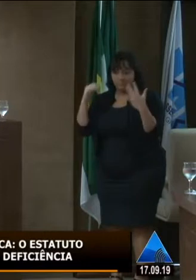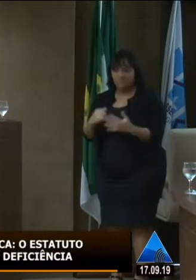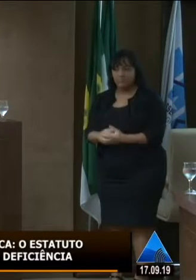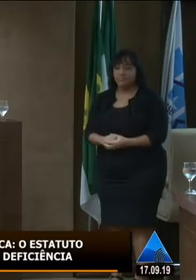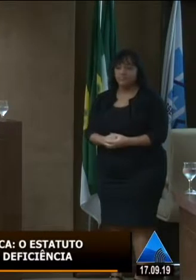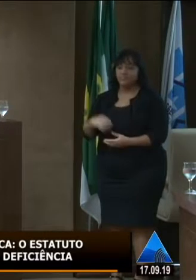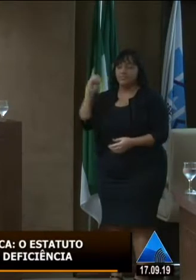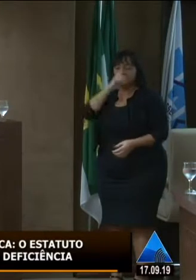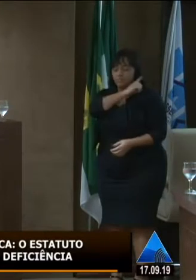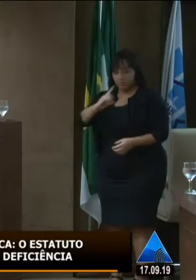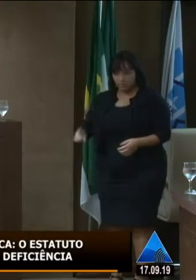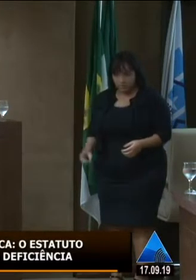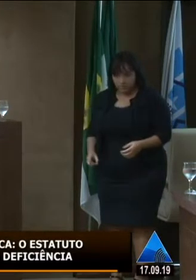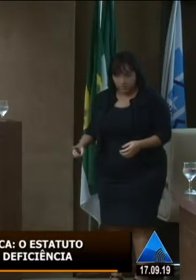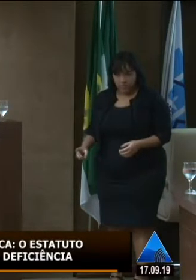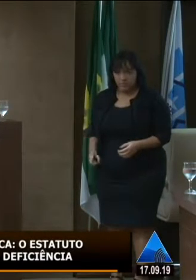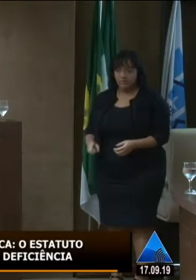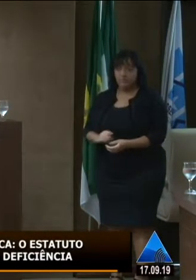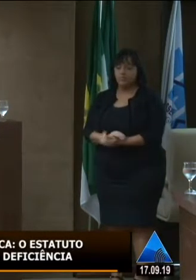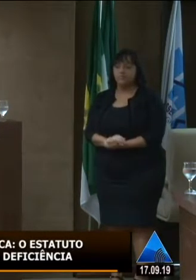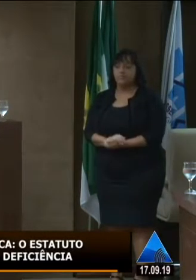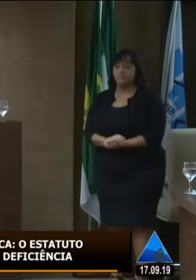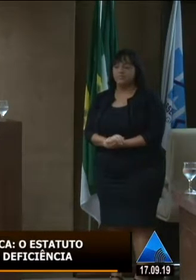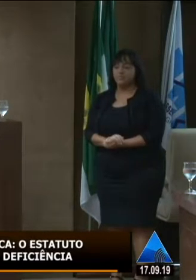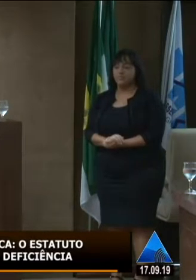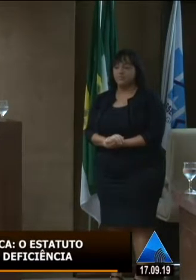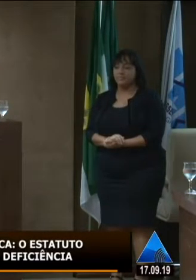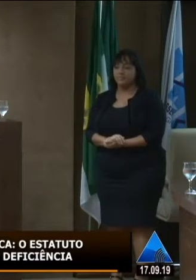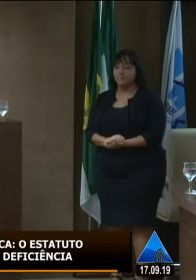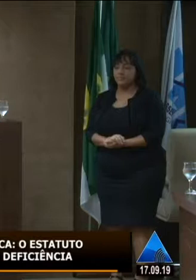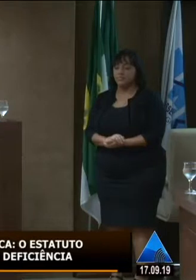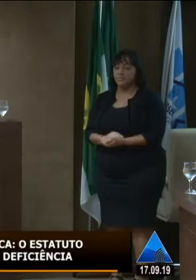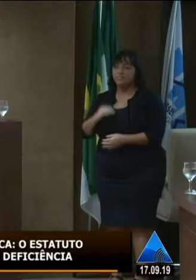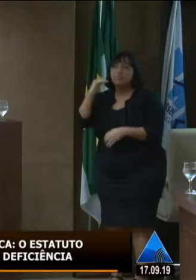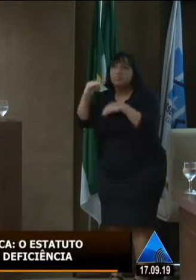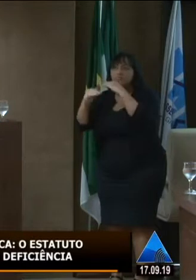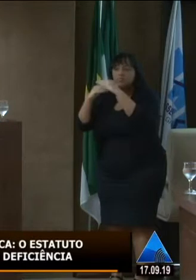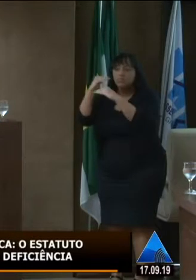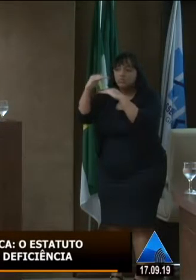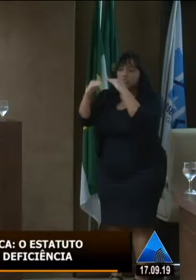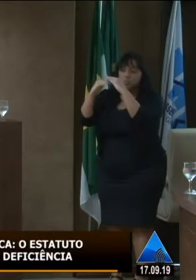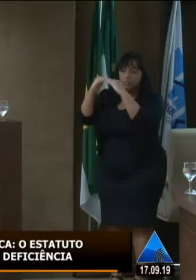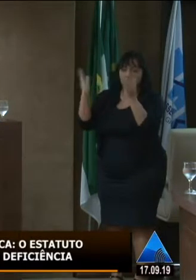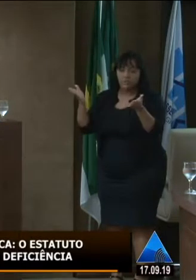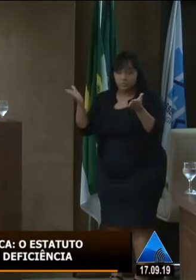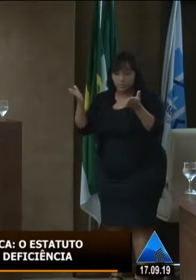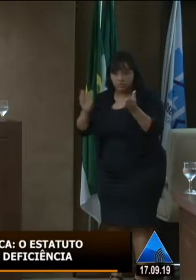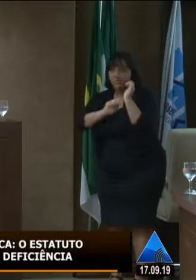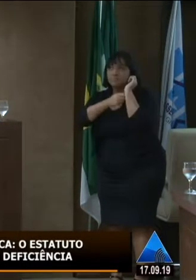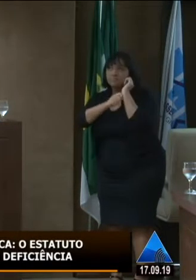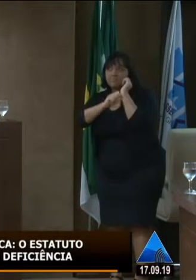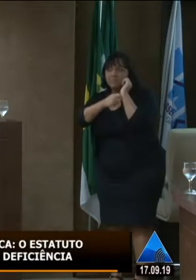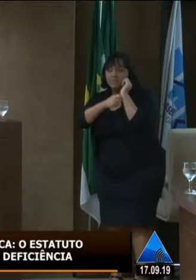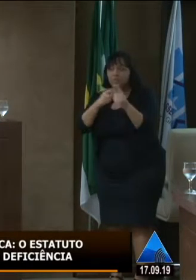dedicação e pelo empenho. E que no decorrer da audiência ele vai revelar o segredo dele pelo